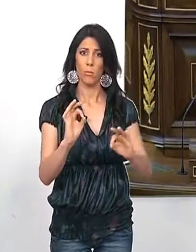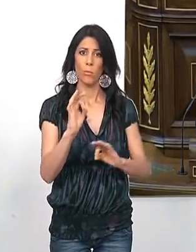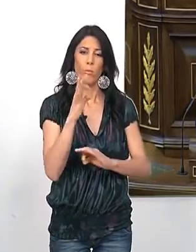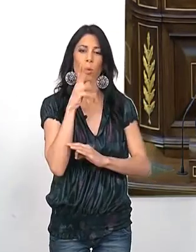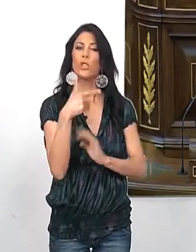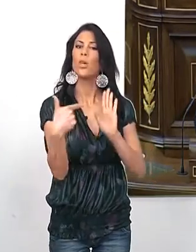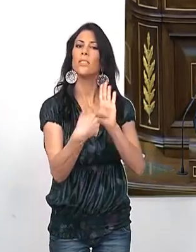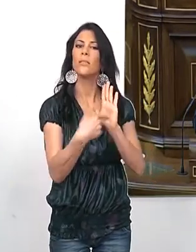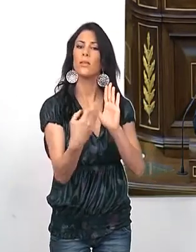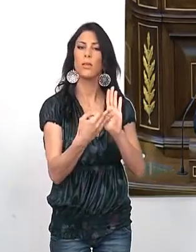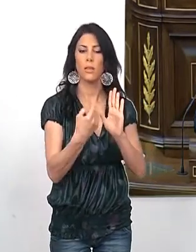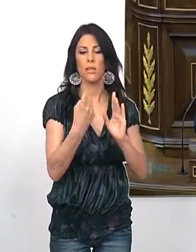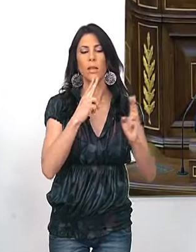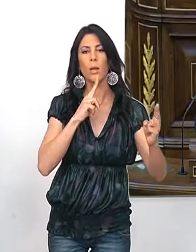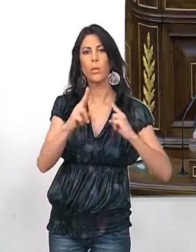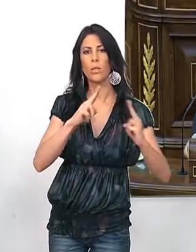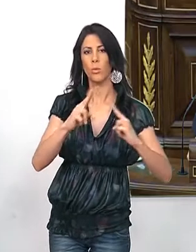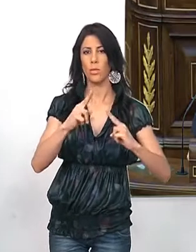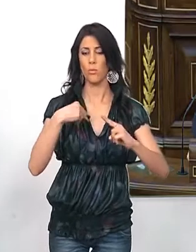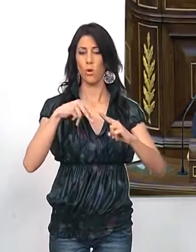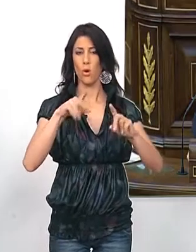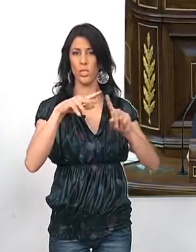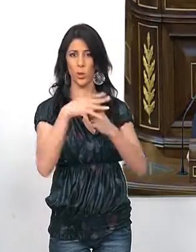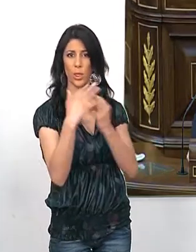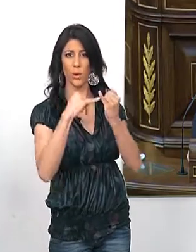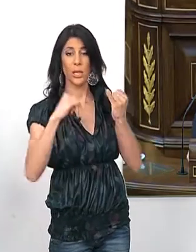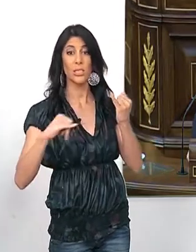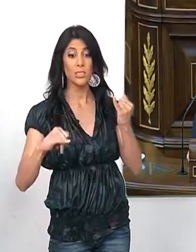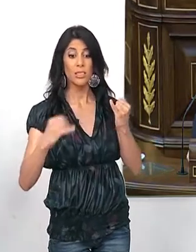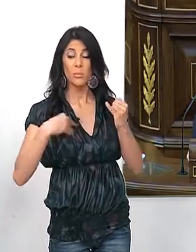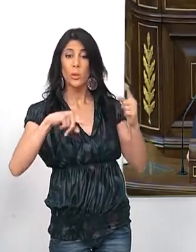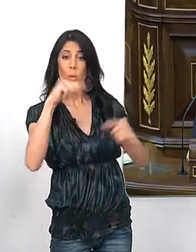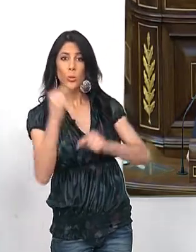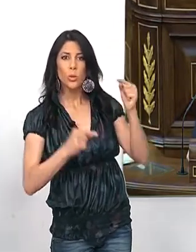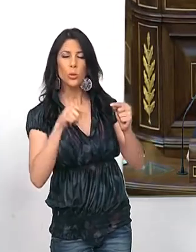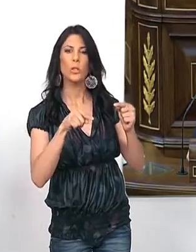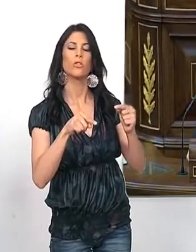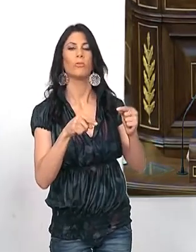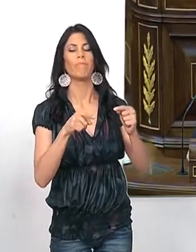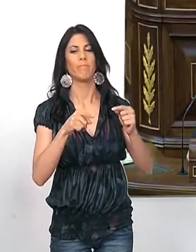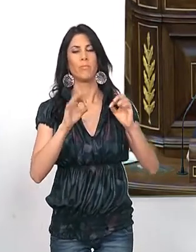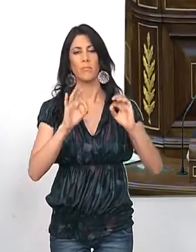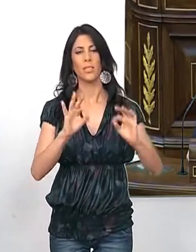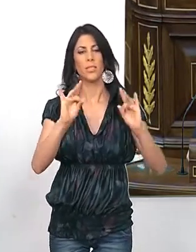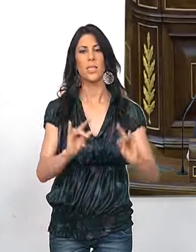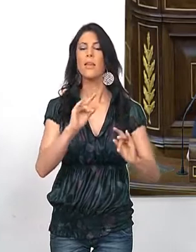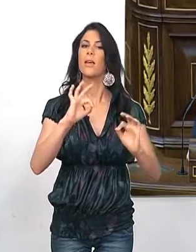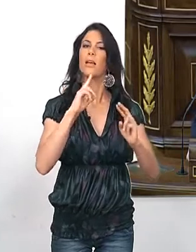exige respuestas de crisis y estos presupuestos son una respuesta a la crisis